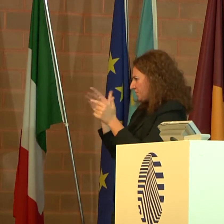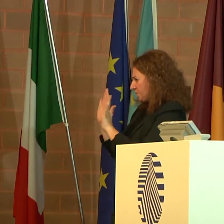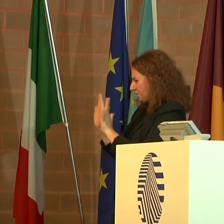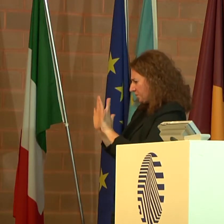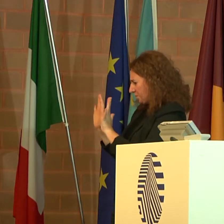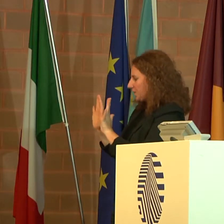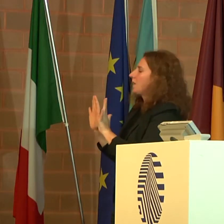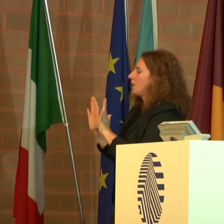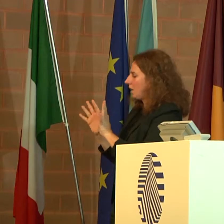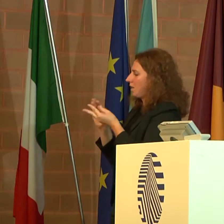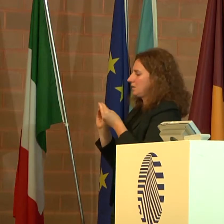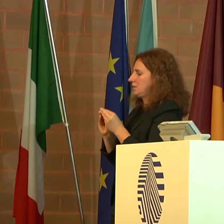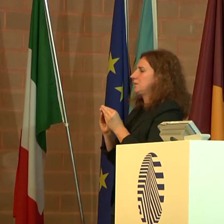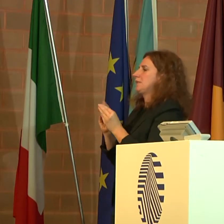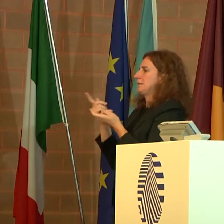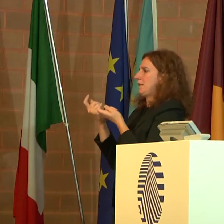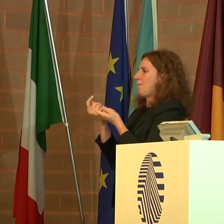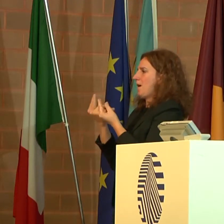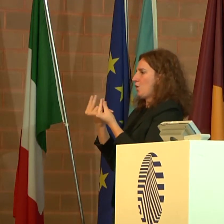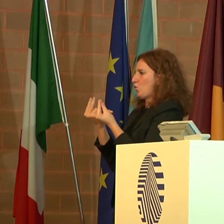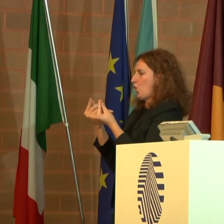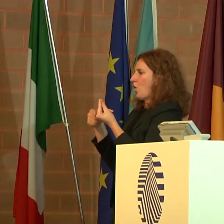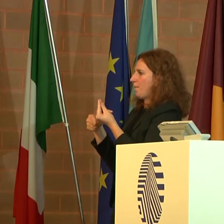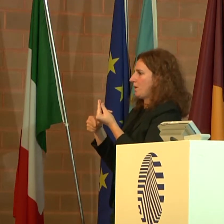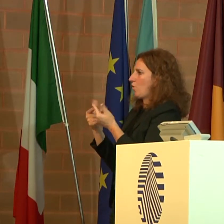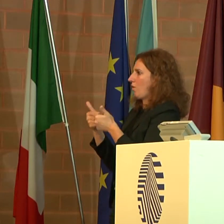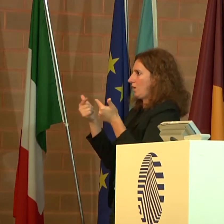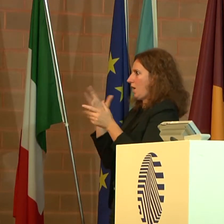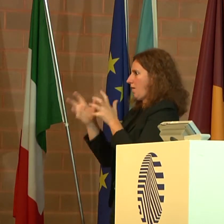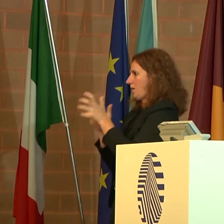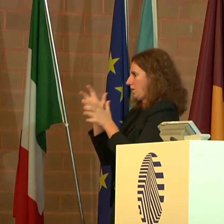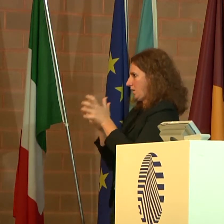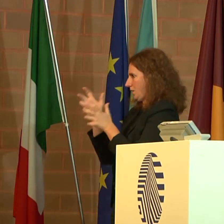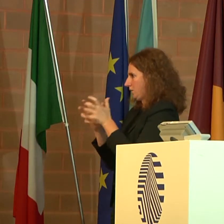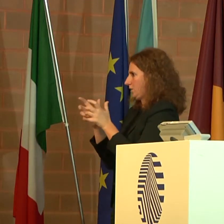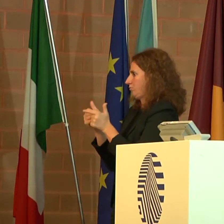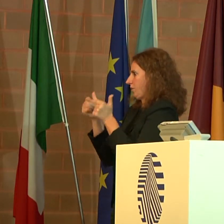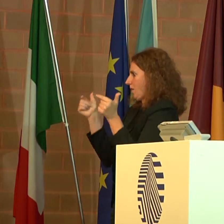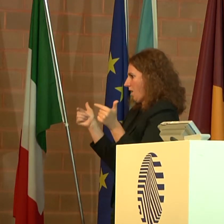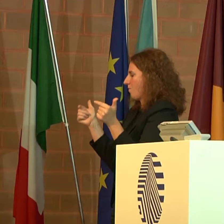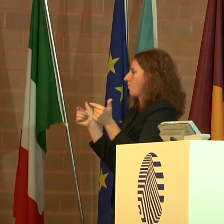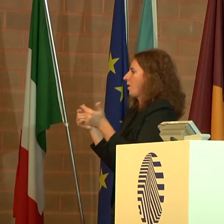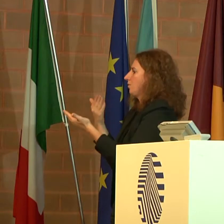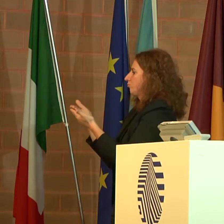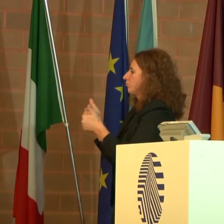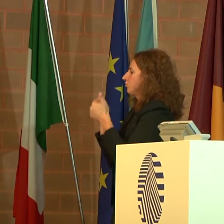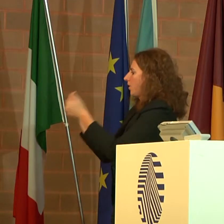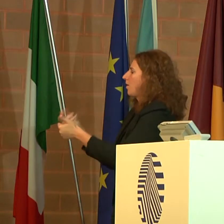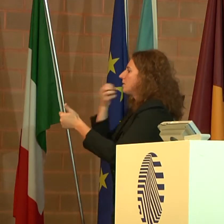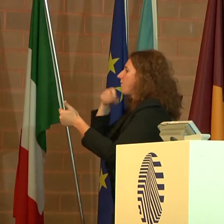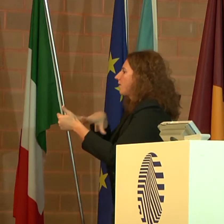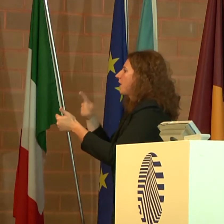crisi economica che stiamo vivendo sono penalizzate quindi soprattutto le persone più deboli. Ancora oggi quindi è